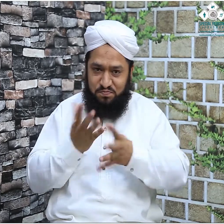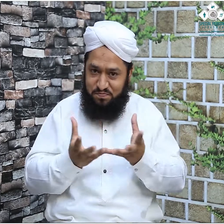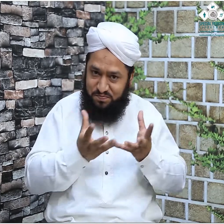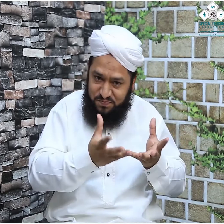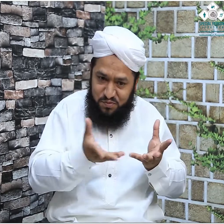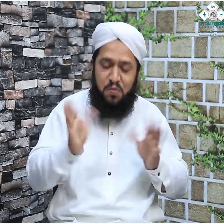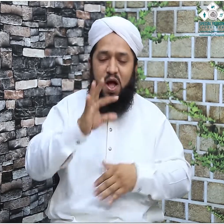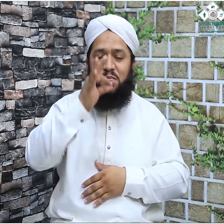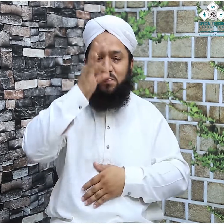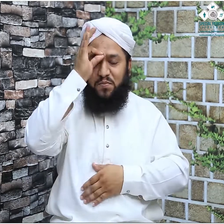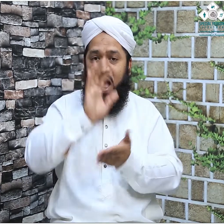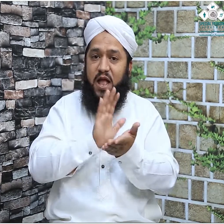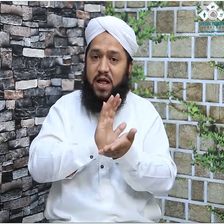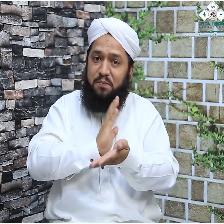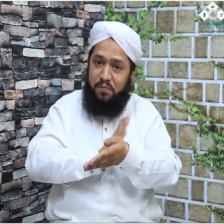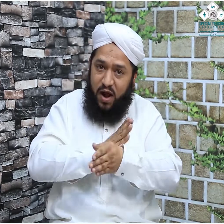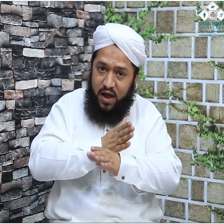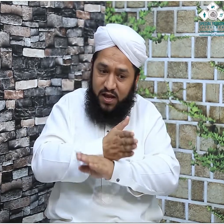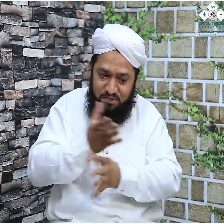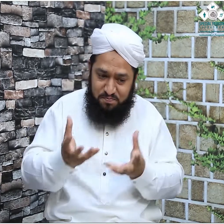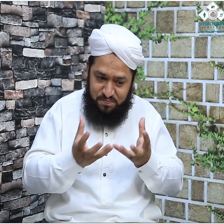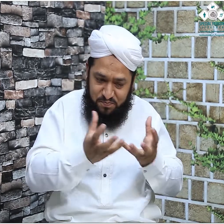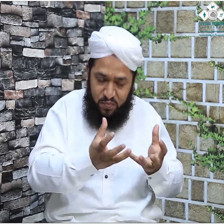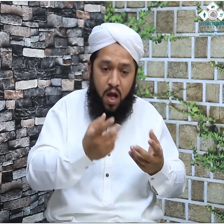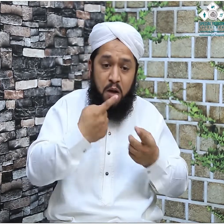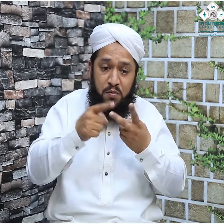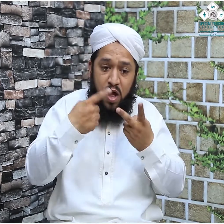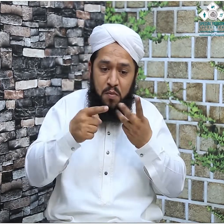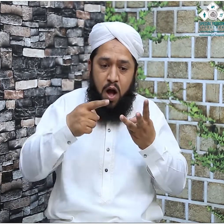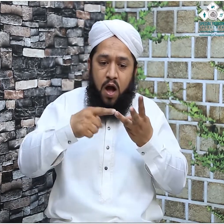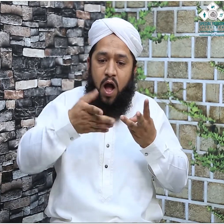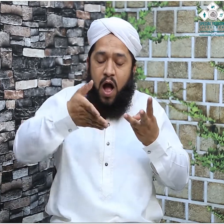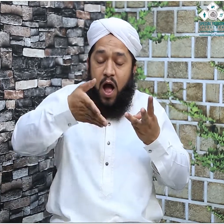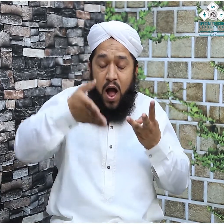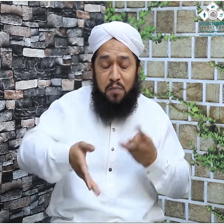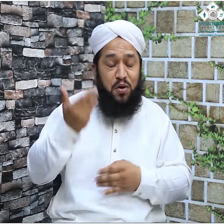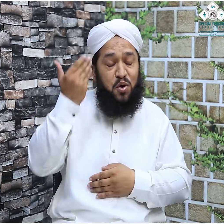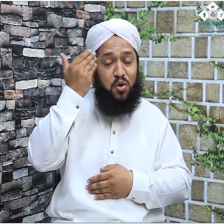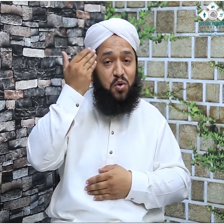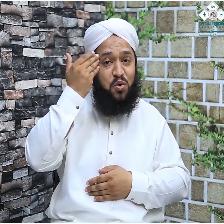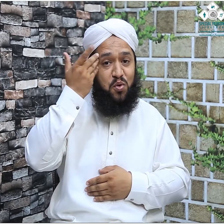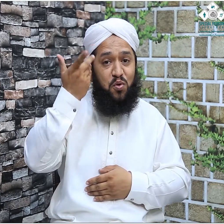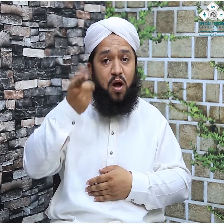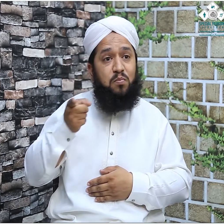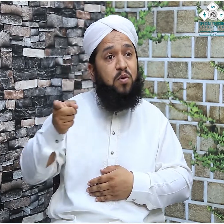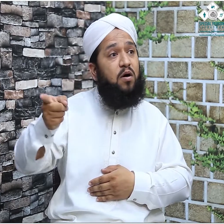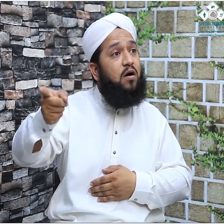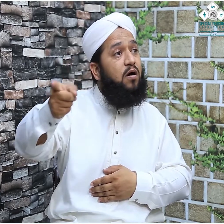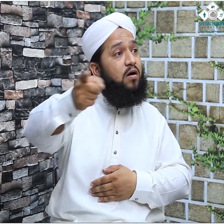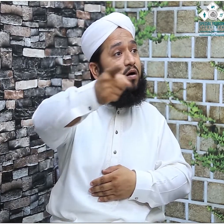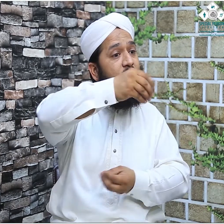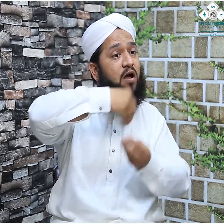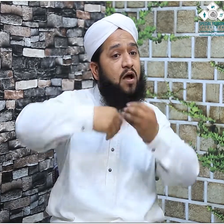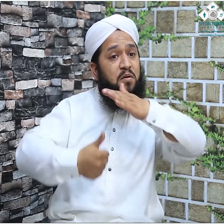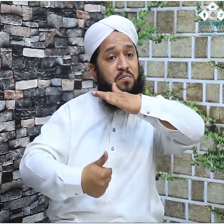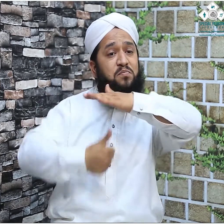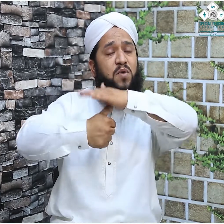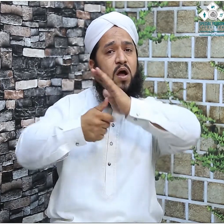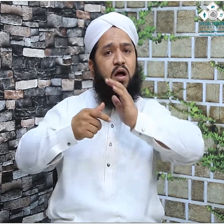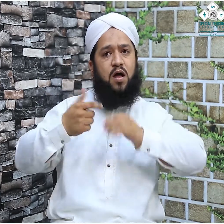وہ لیڈر آف دیٹ ٹرائب اس علاقے کے یا اس قبیلے کے لوگ چاہتے تھے کہ ہم اپنے ہاتھوں سے حجر اسود کو لگائیں لیکن اب آپس